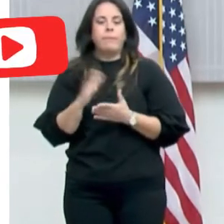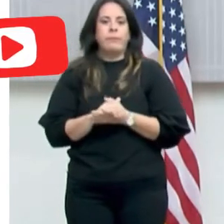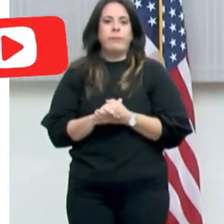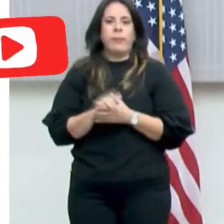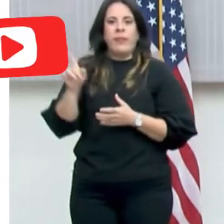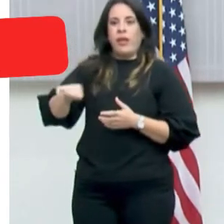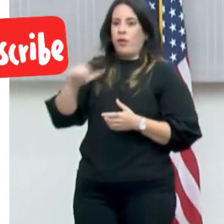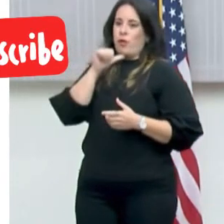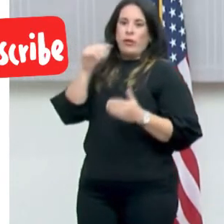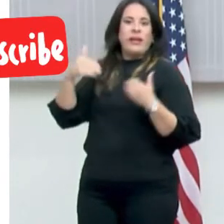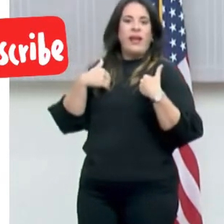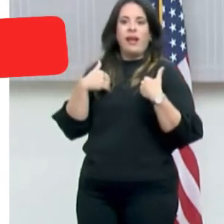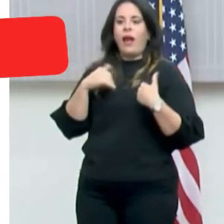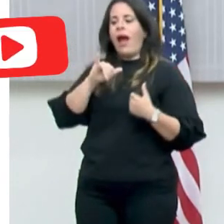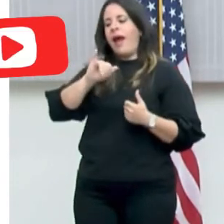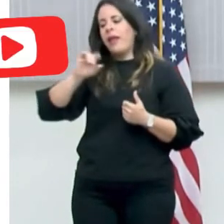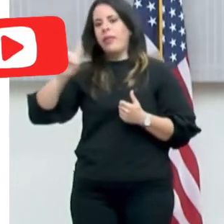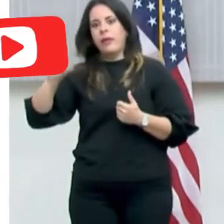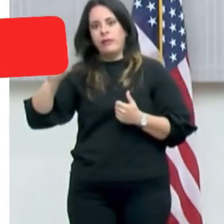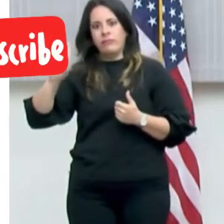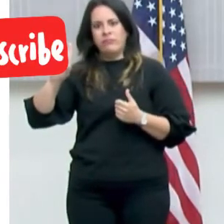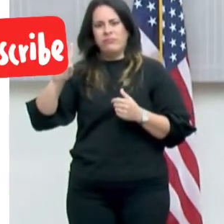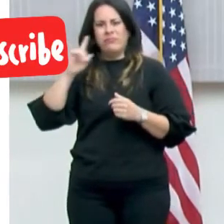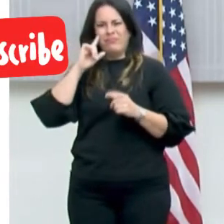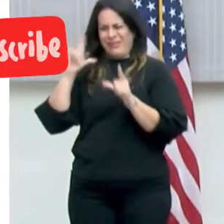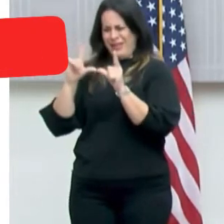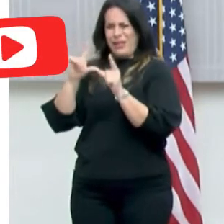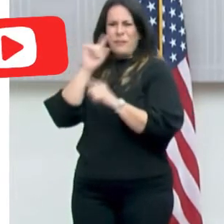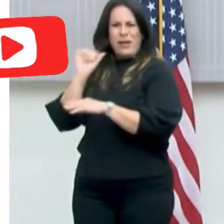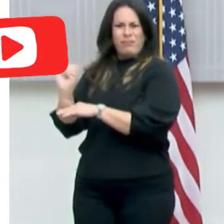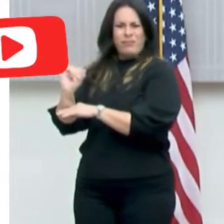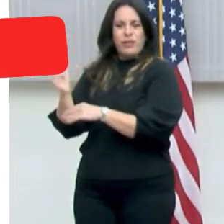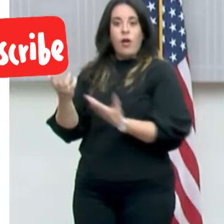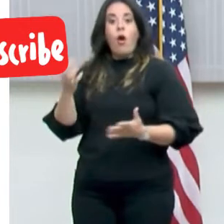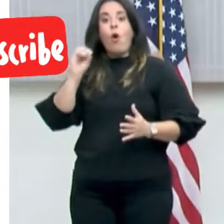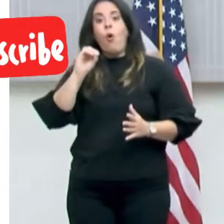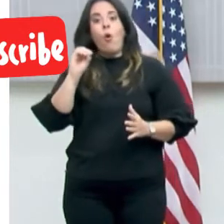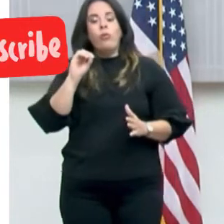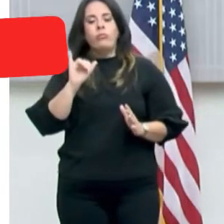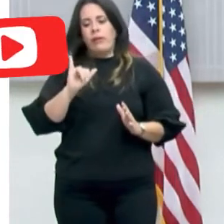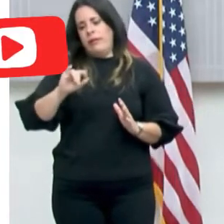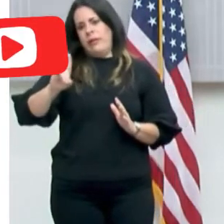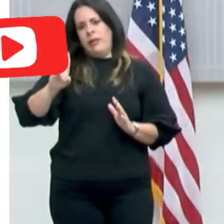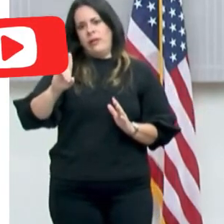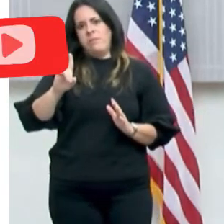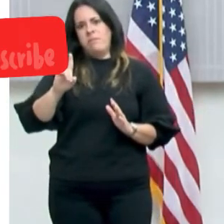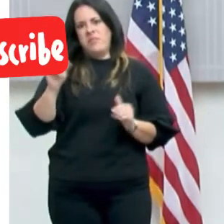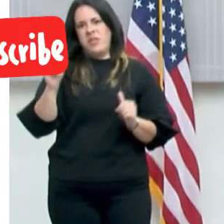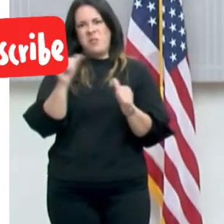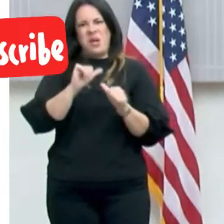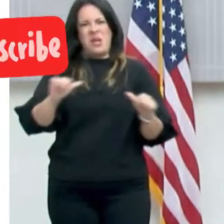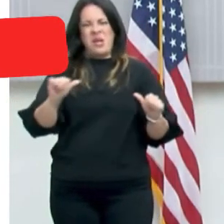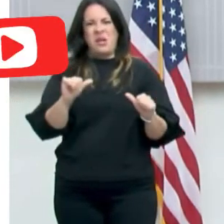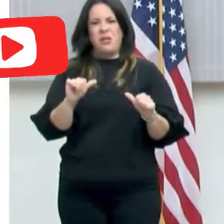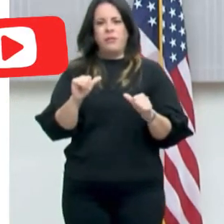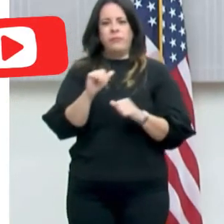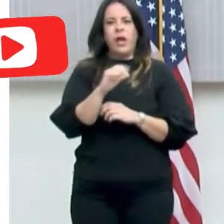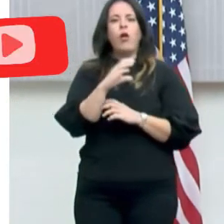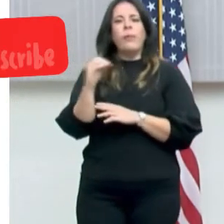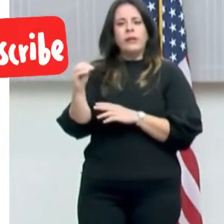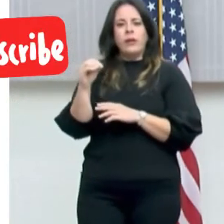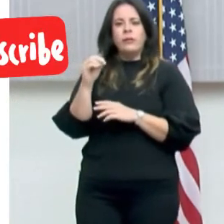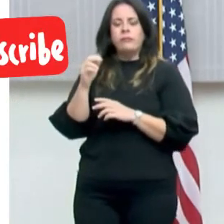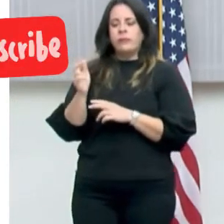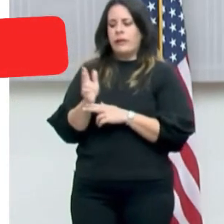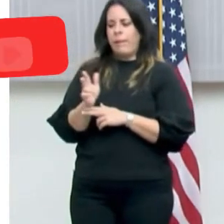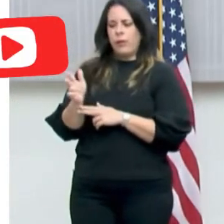licencia de conducir, por ejemplo, o identificación expedida por el Departamento de Transportación y Obras Públicas. Y la